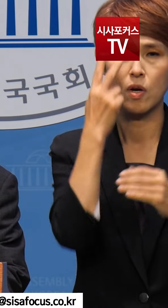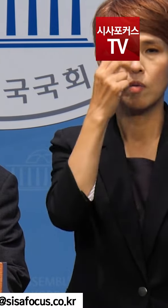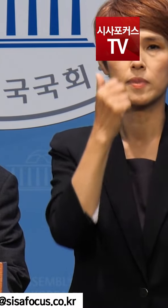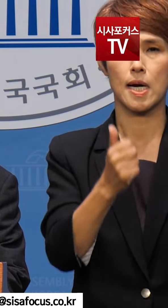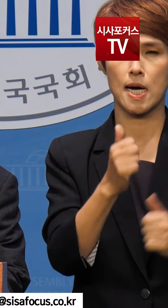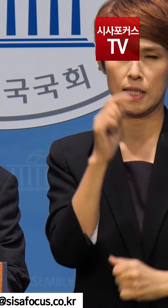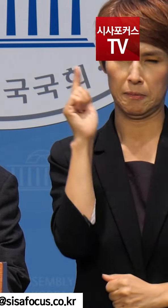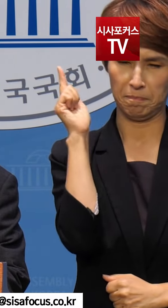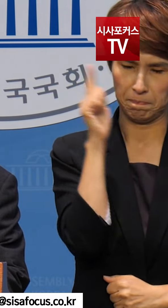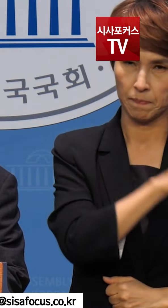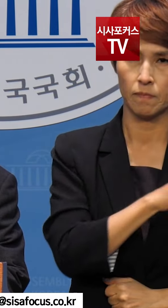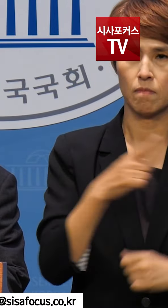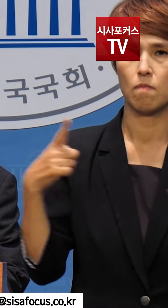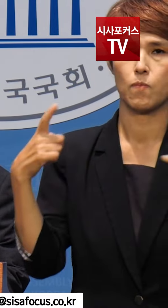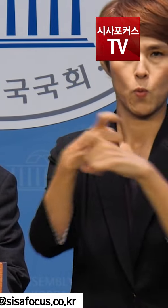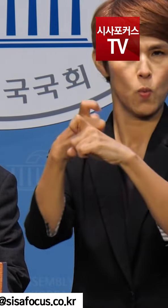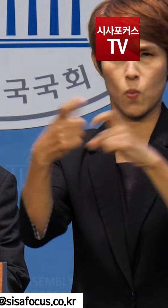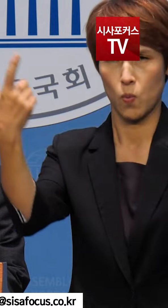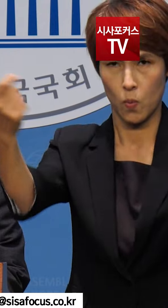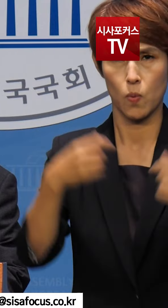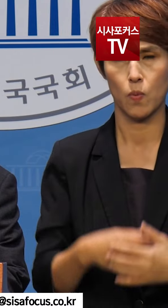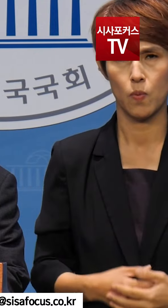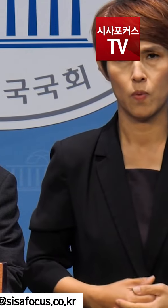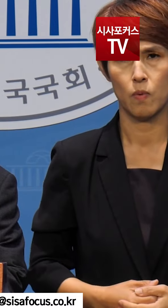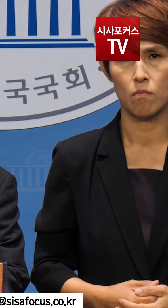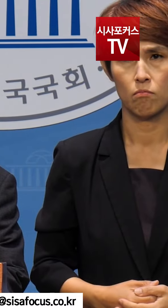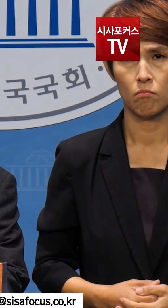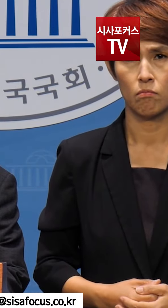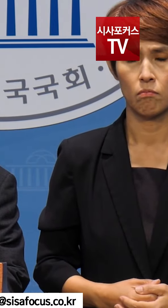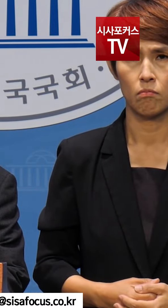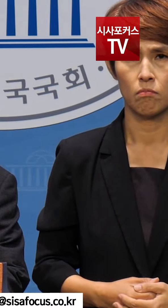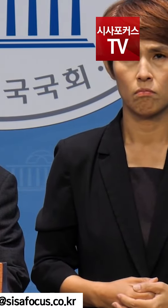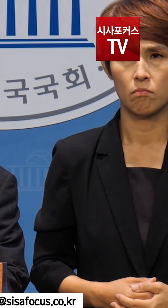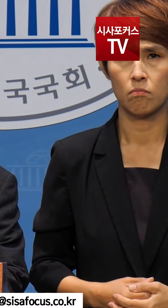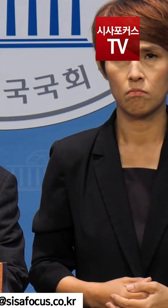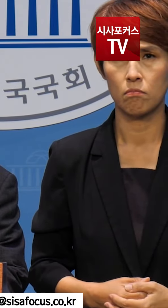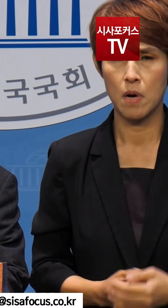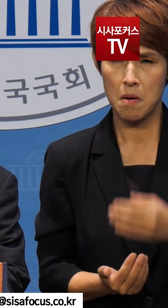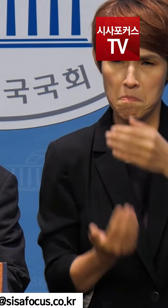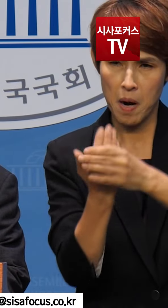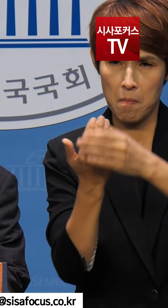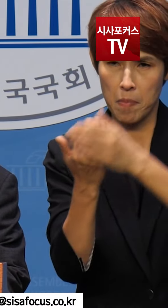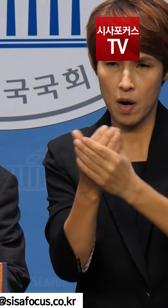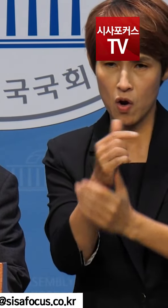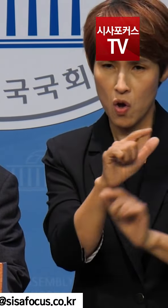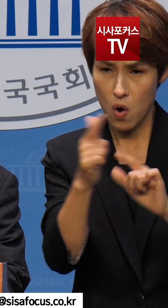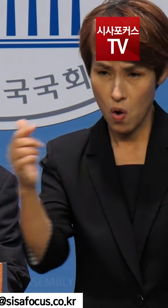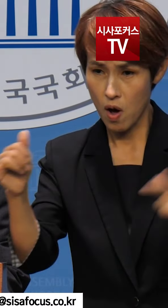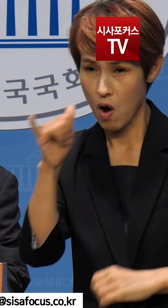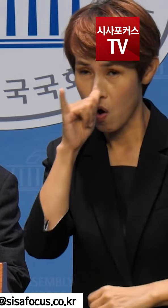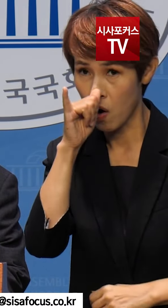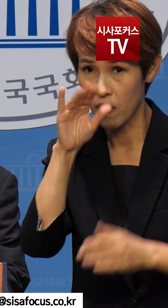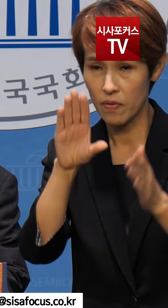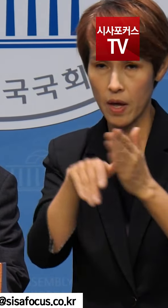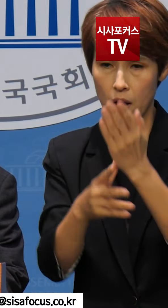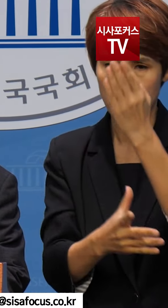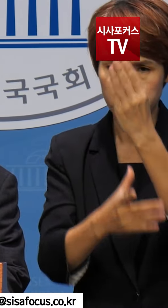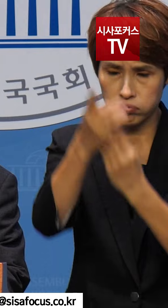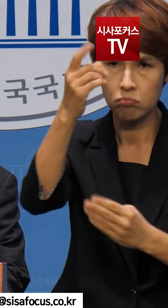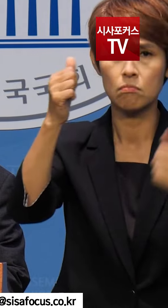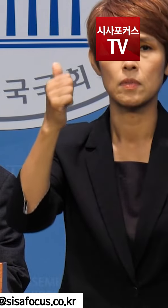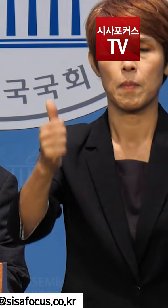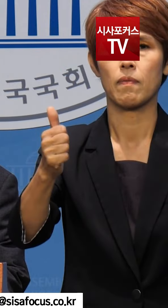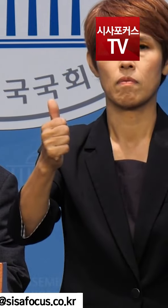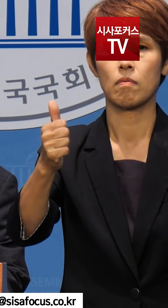악질적인 보복 행위입니다. 같은 시기에 여러 사건이 있는 경우에 하나의 재판에서